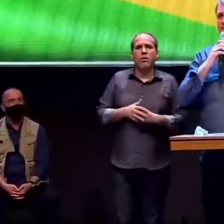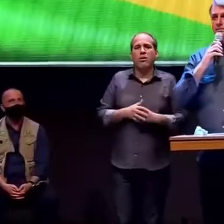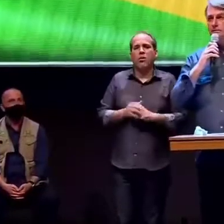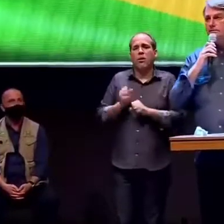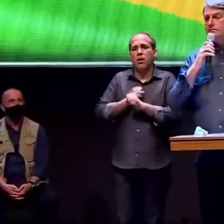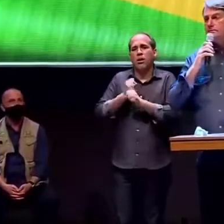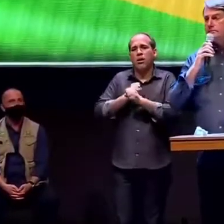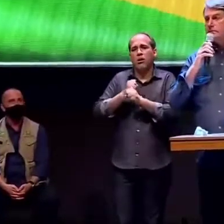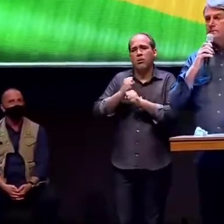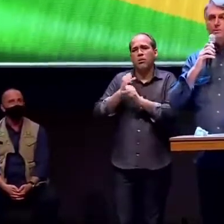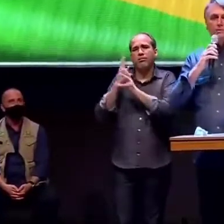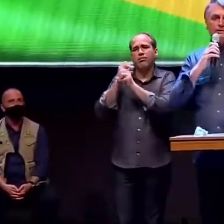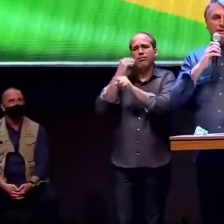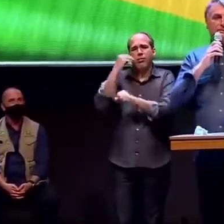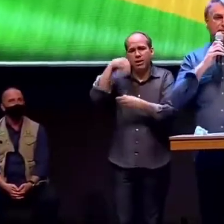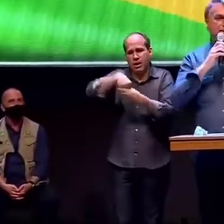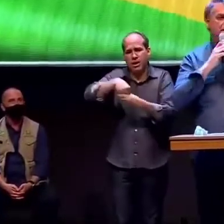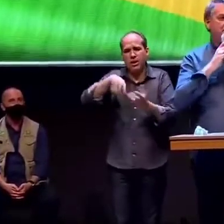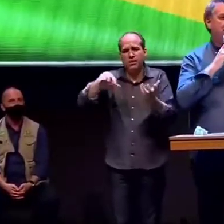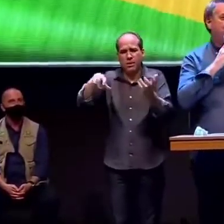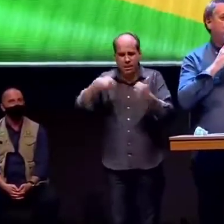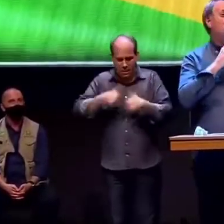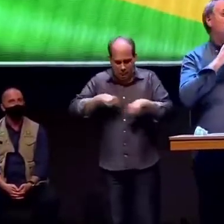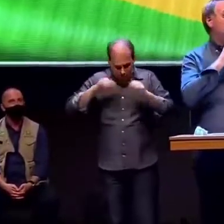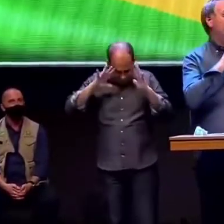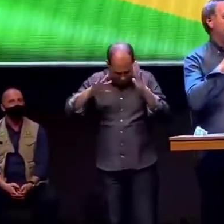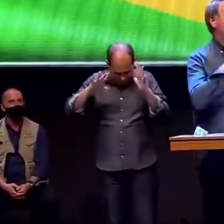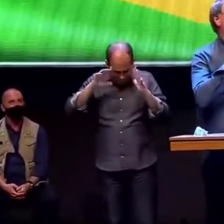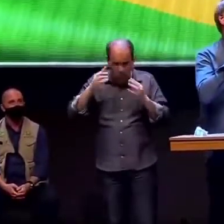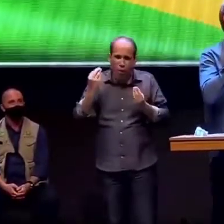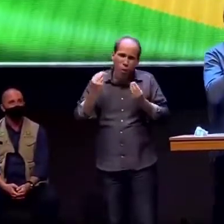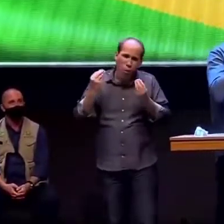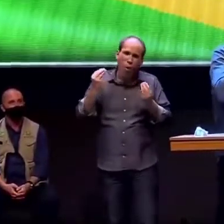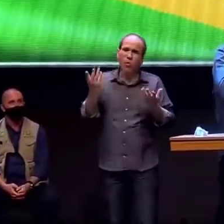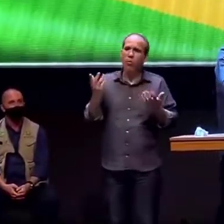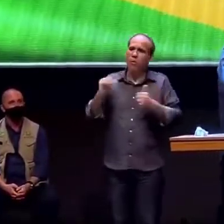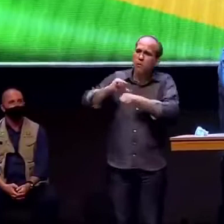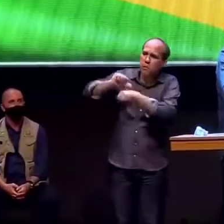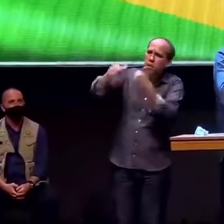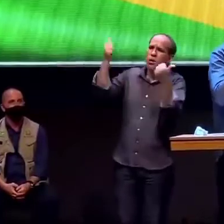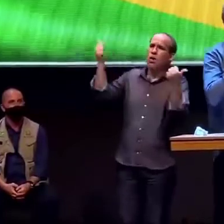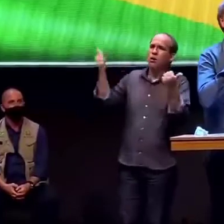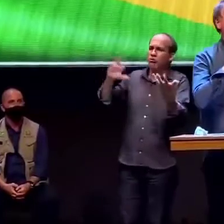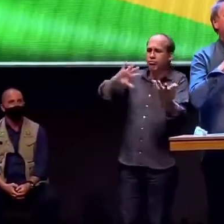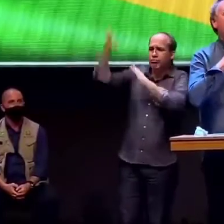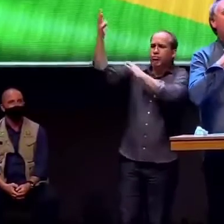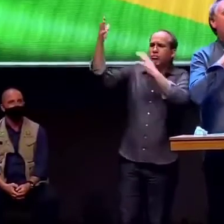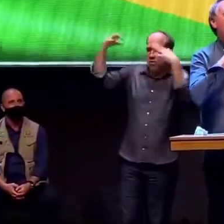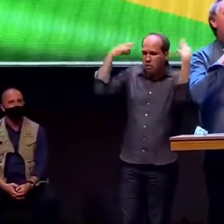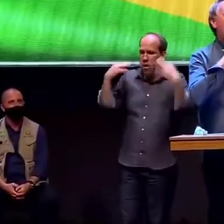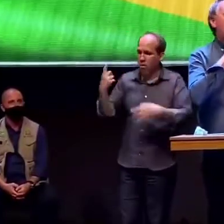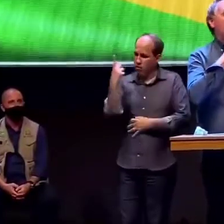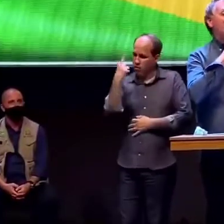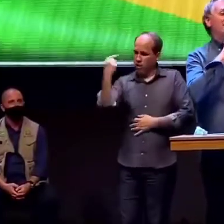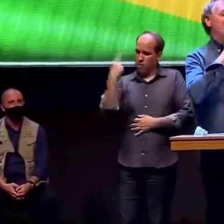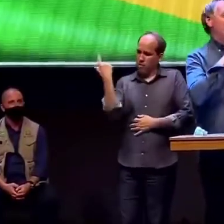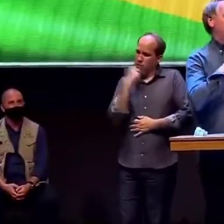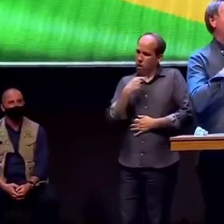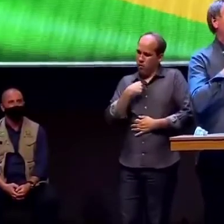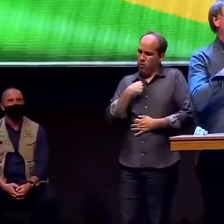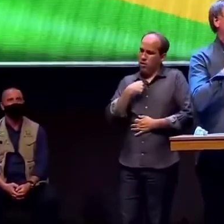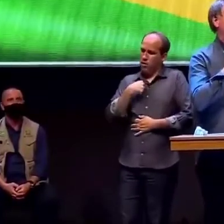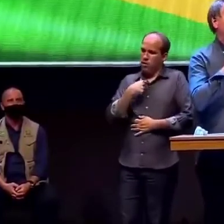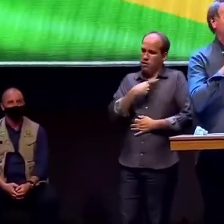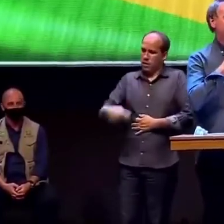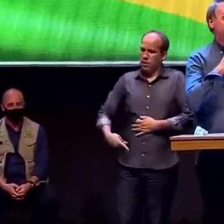exército foram alguns dias pensando como mudar e para mudar eu tenho que ser presidente quem vai acreditar